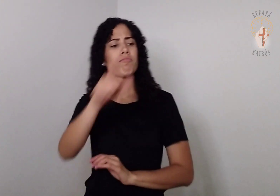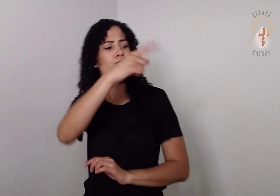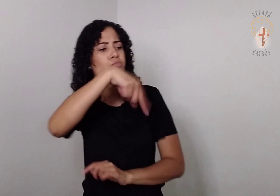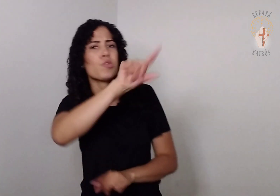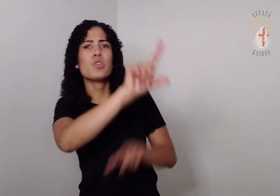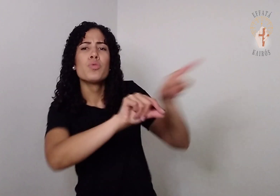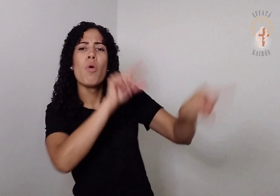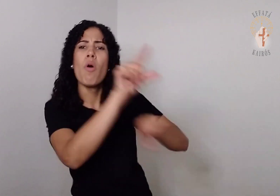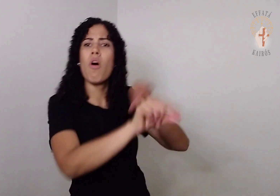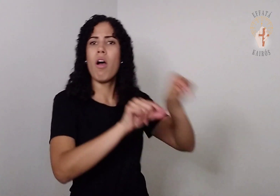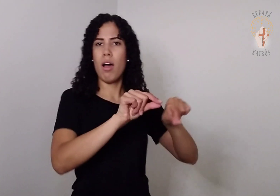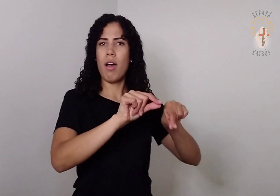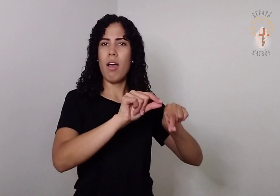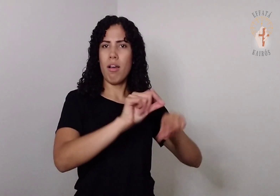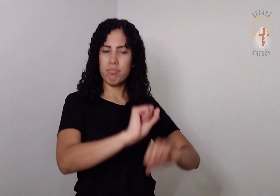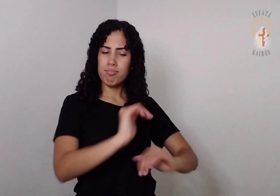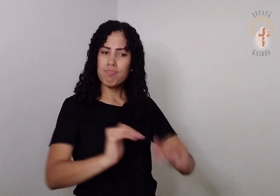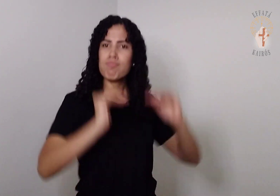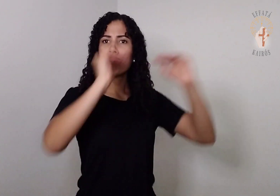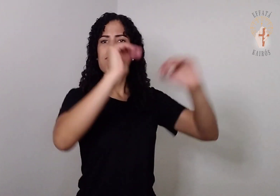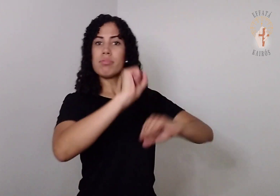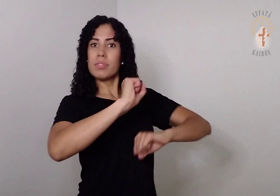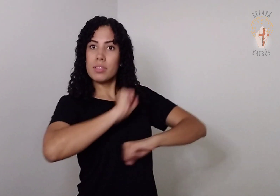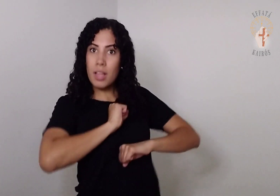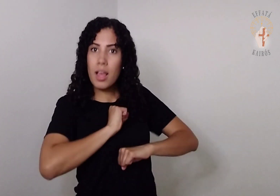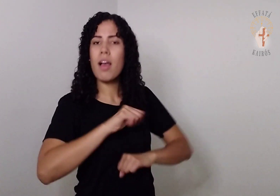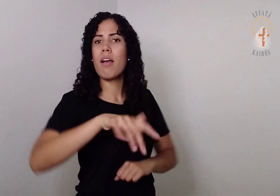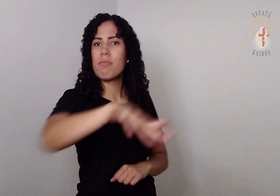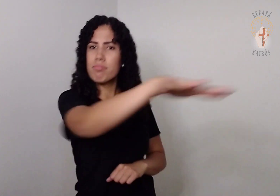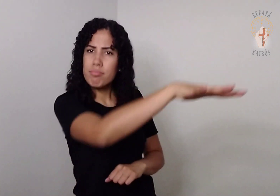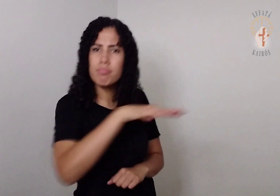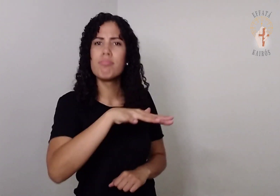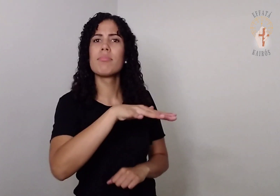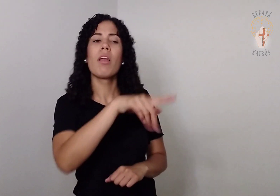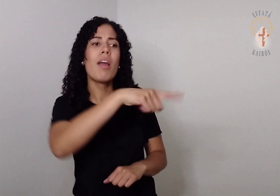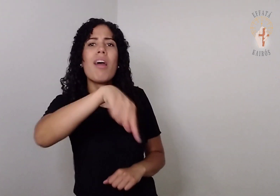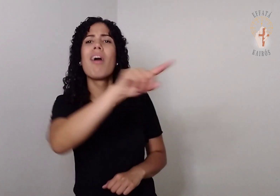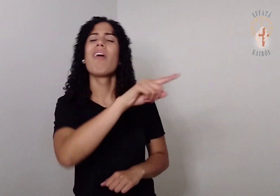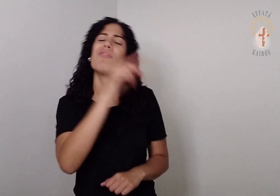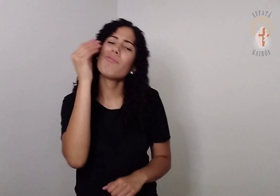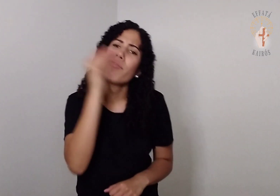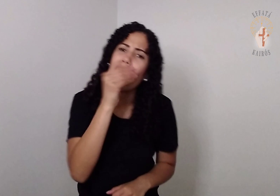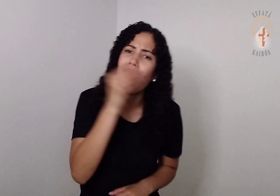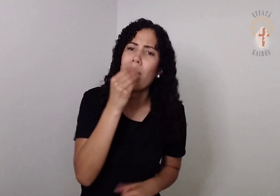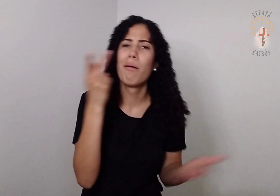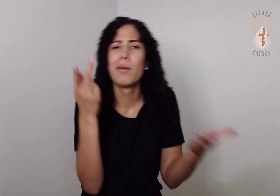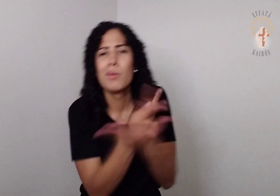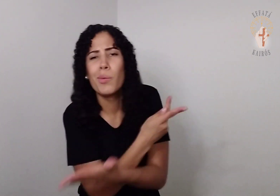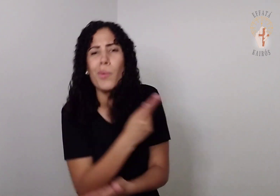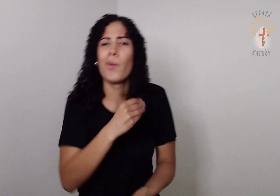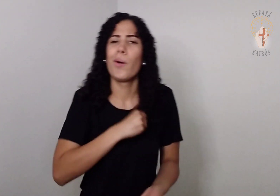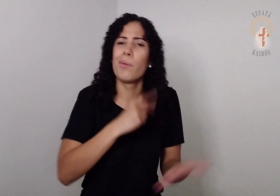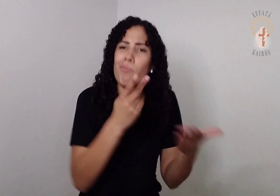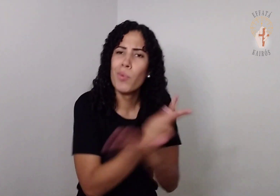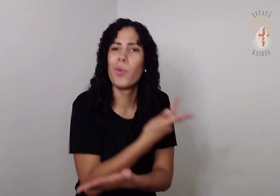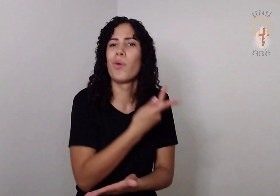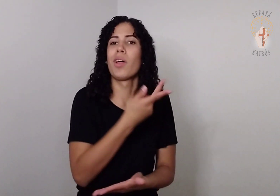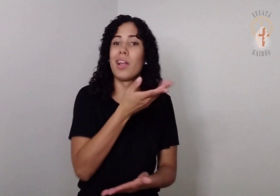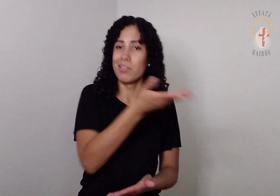constituiu sumos sacerdotes sujeitos à fraqueza, enquanto